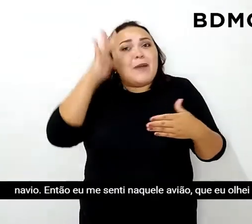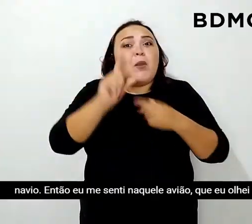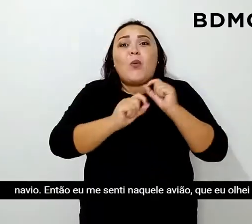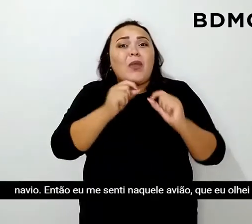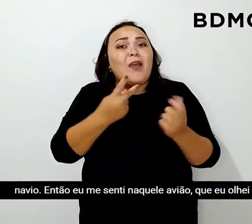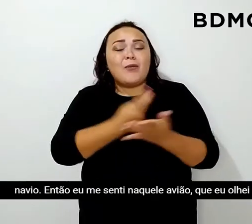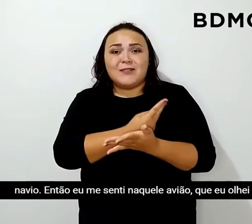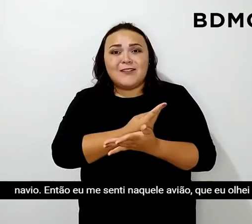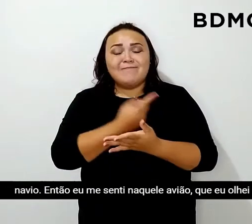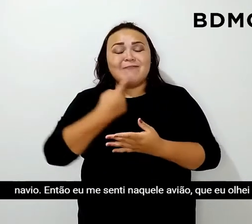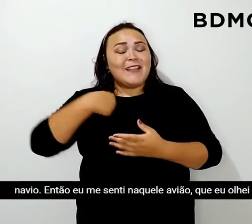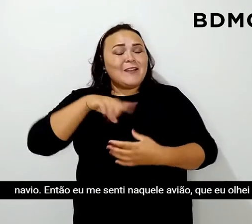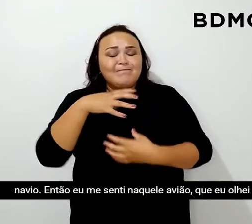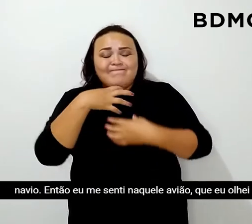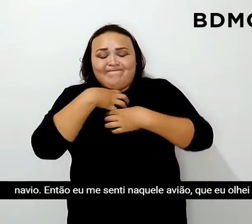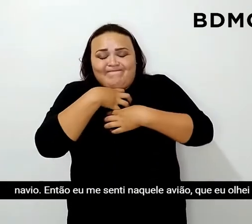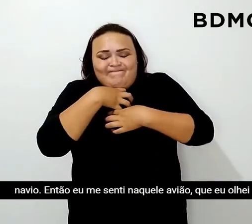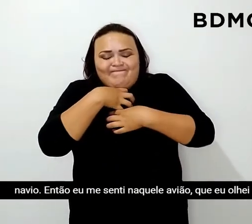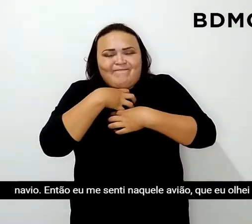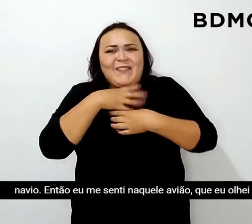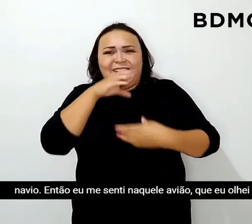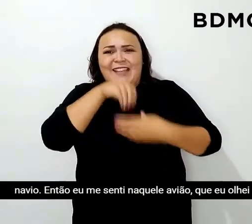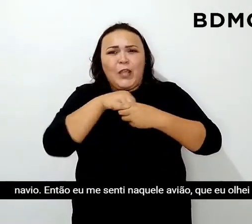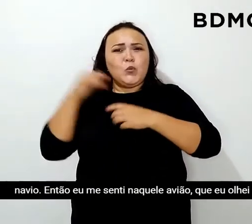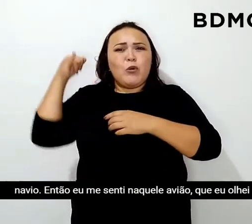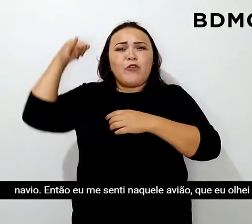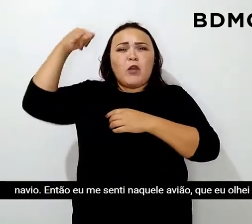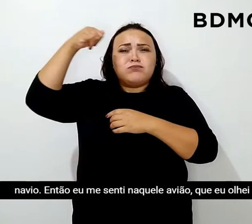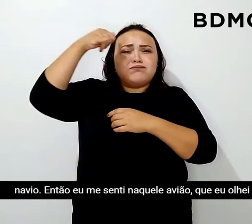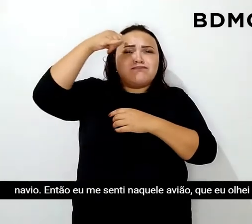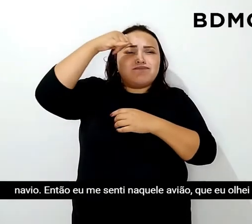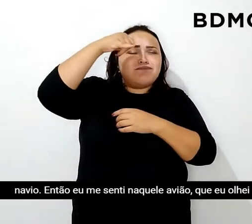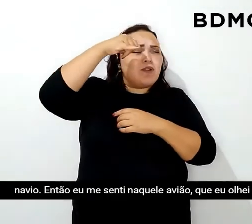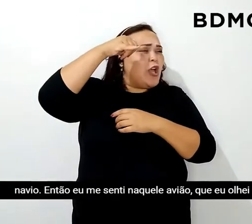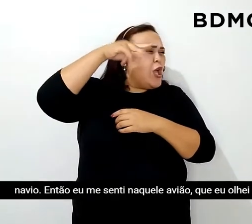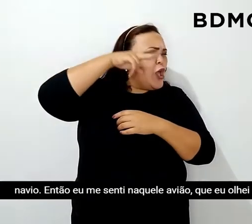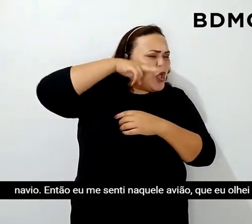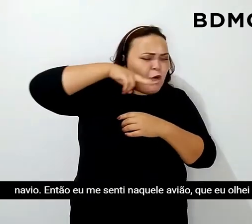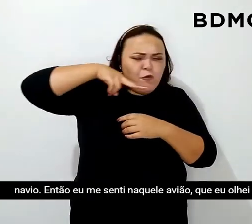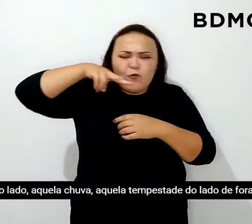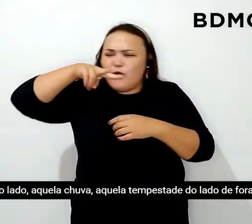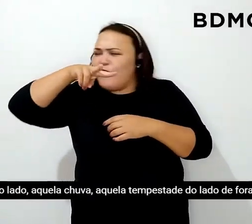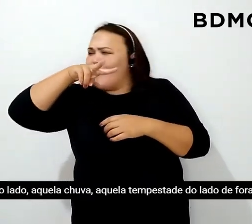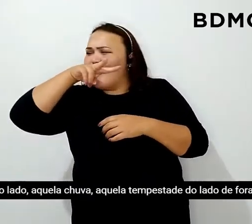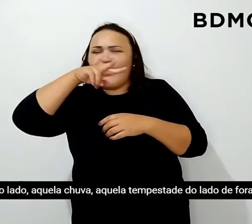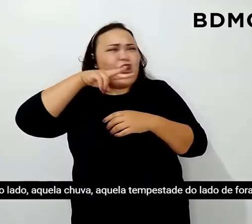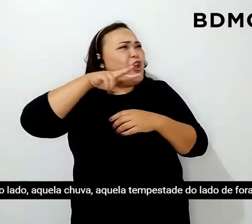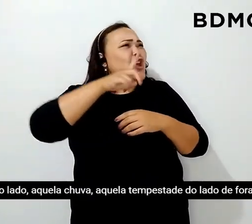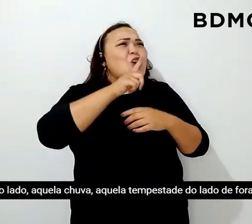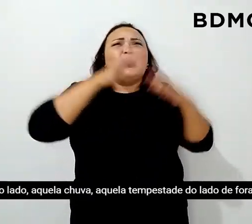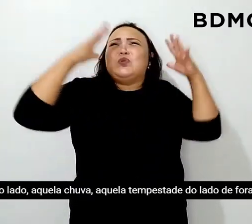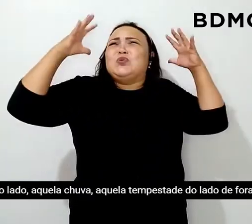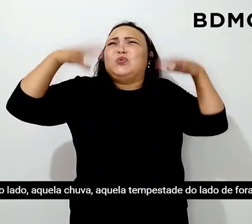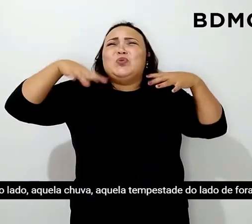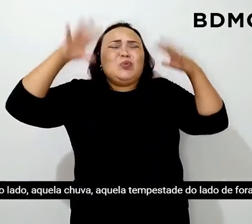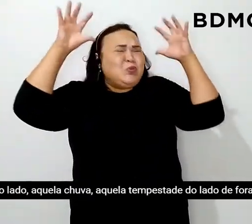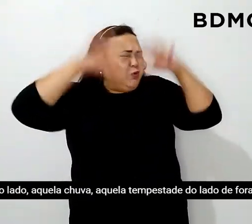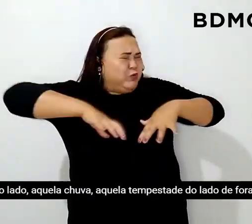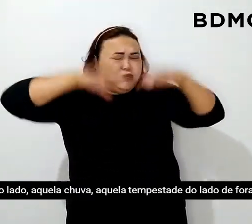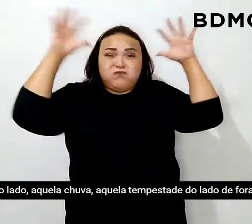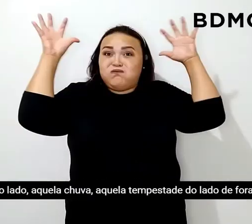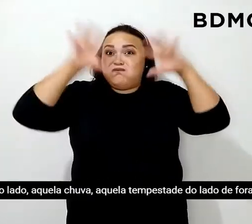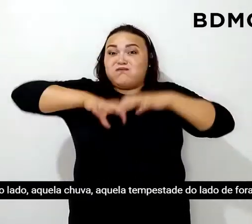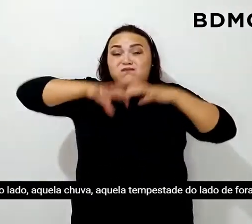Então quando eu me senti naquele avião que eu olhei para o lado daquela chuva, aquela